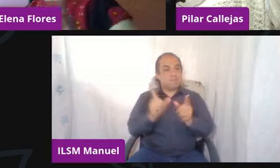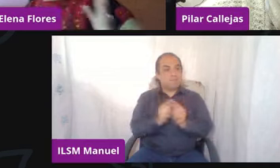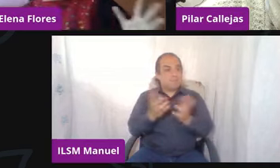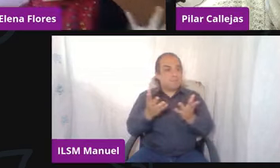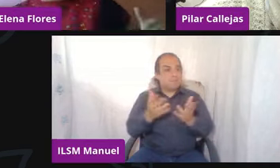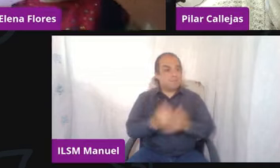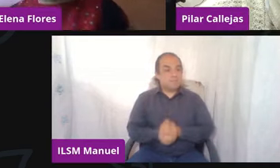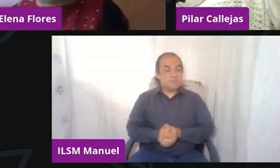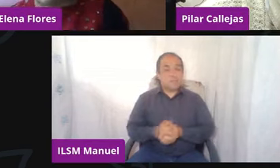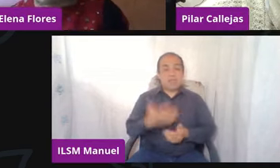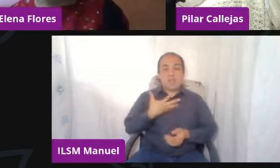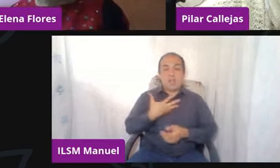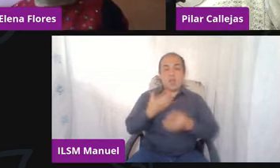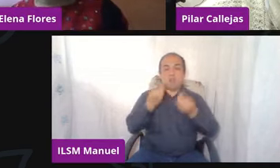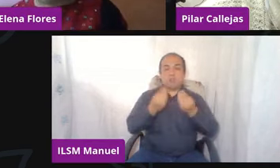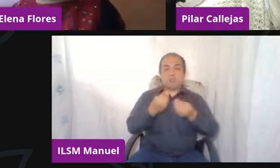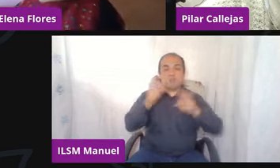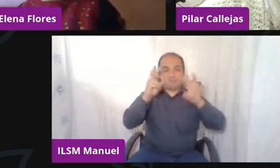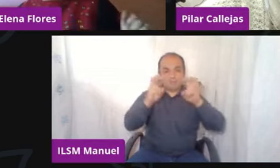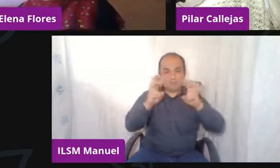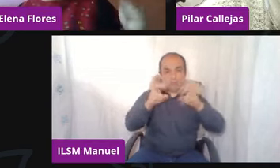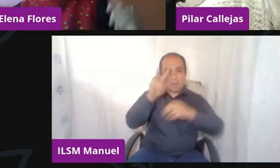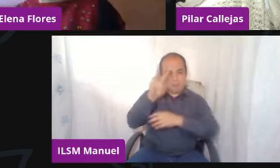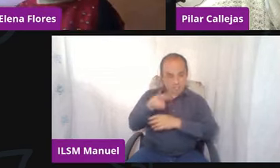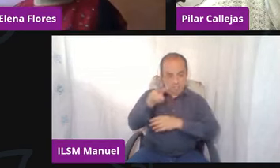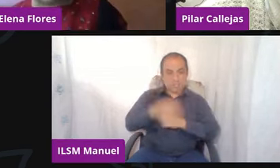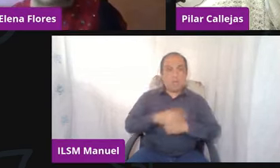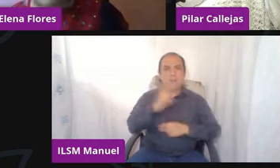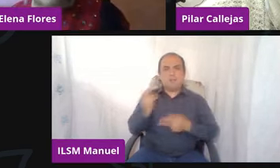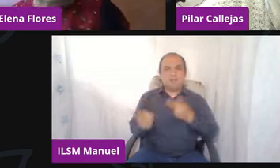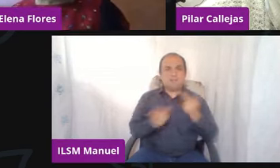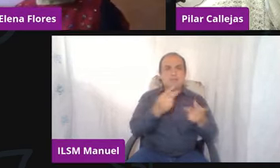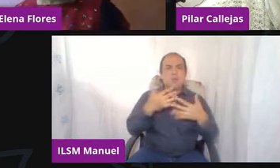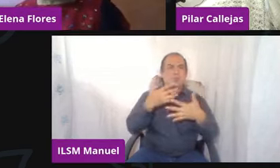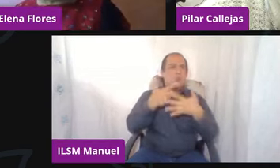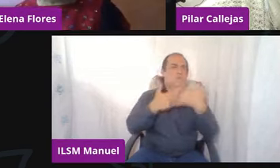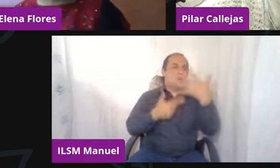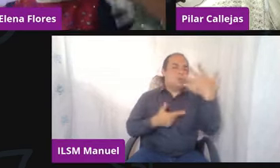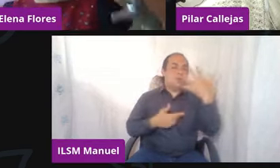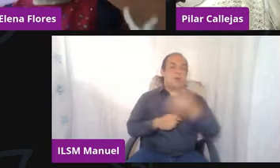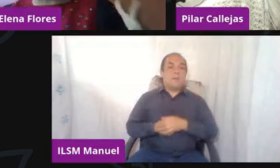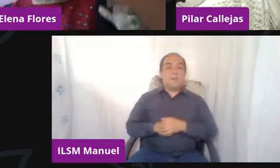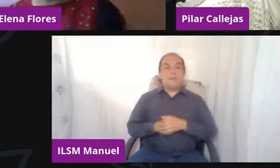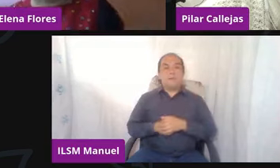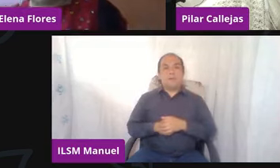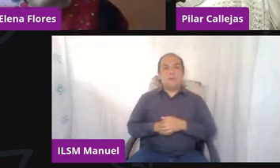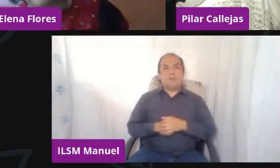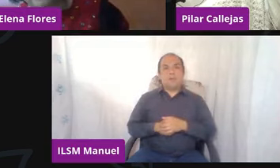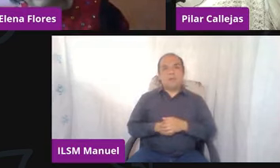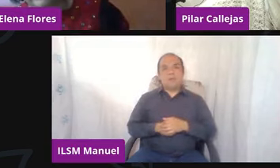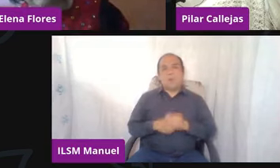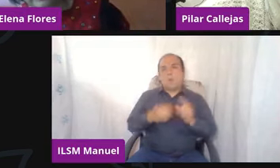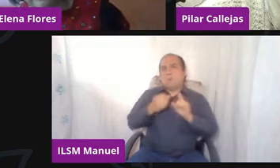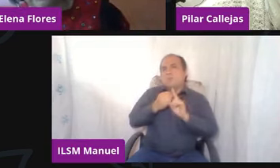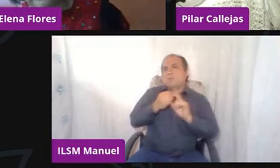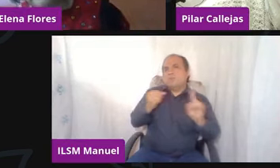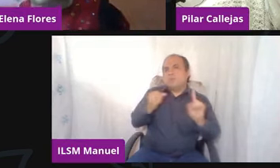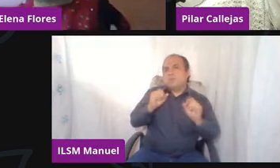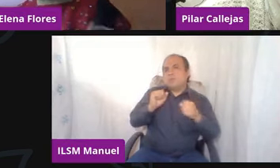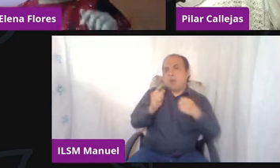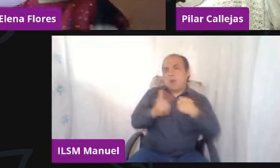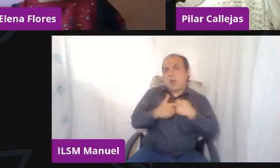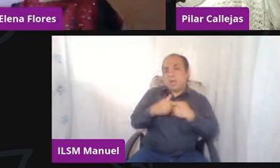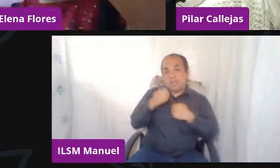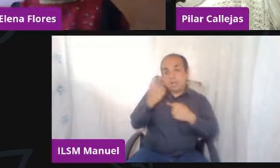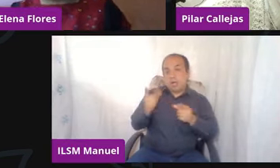un chorro de temas un chorro de preguntas pero bueno una frase un comentario con el que usted guste